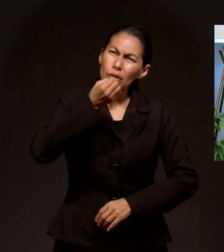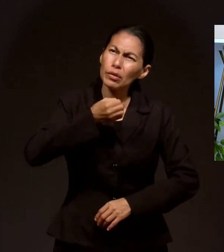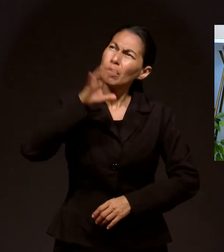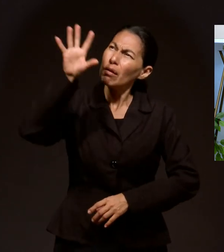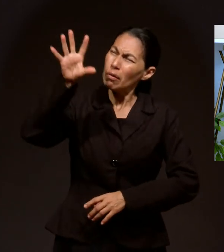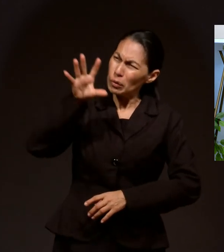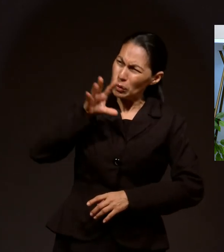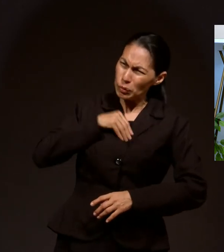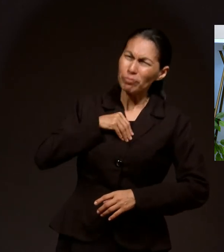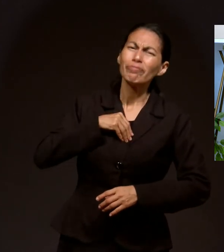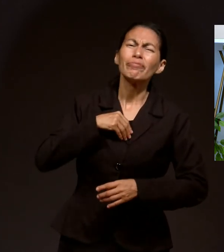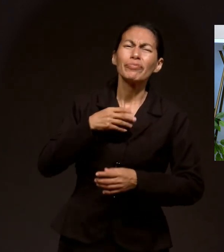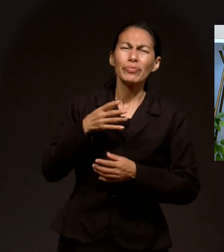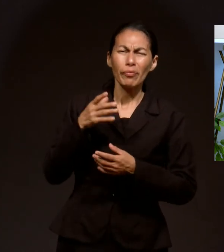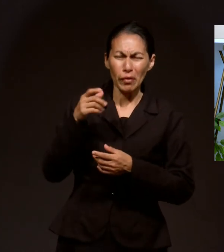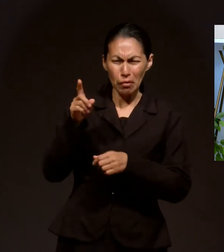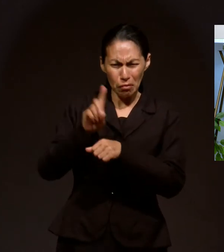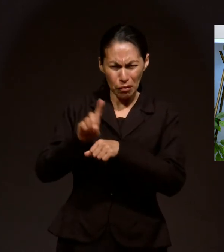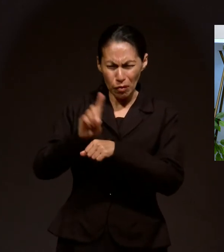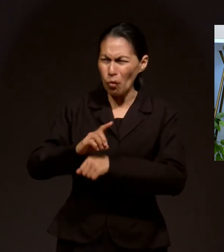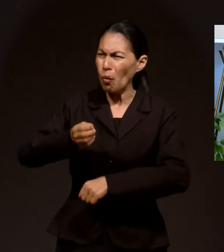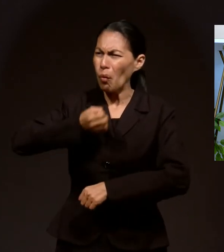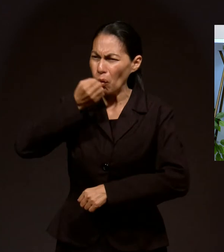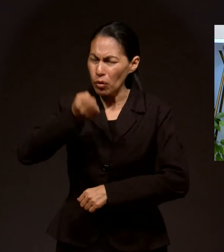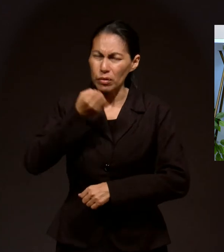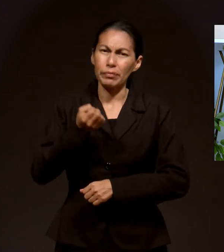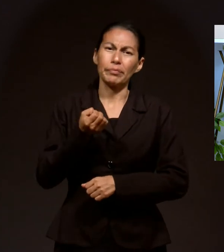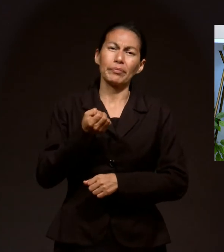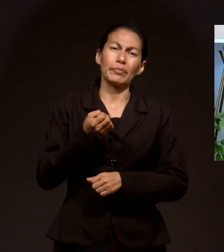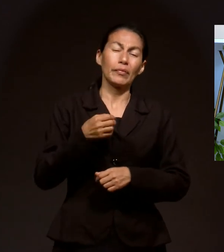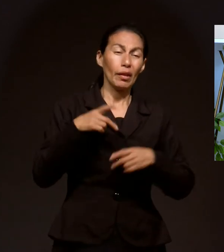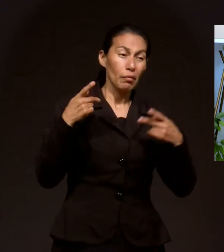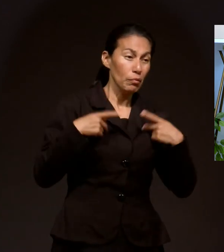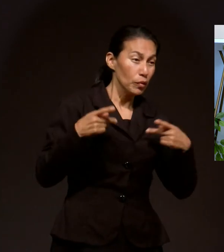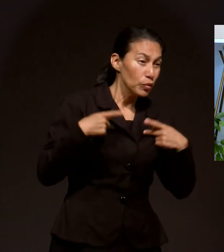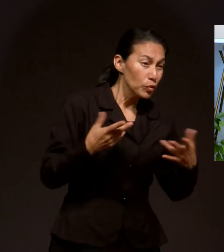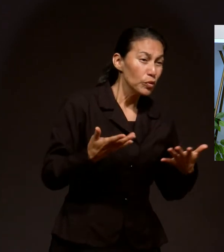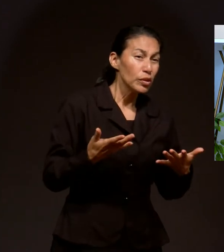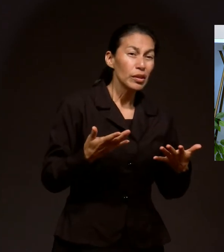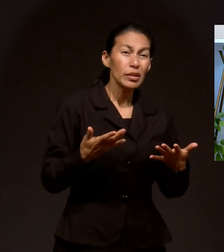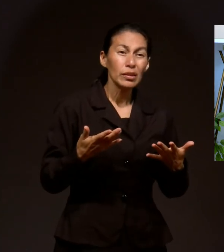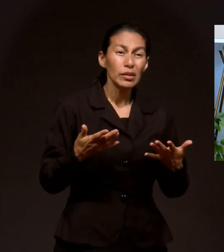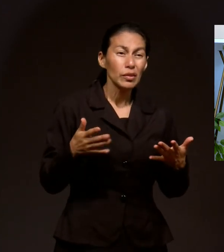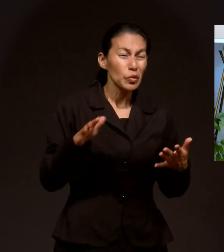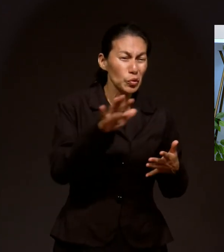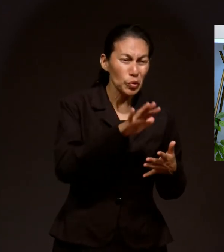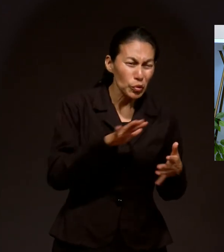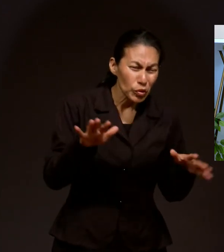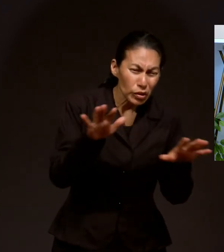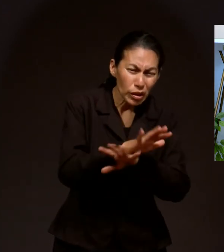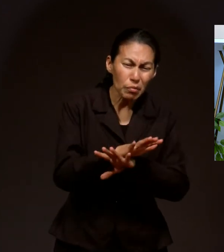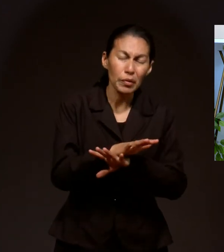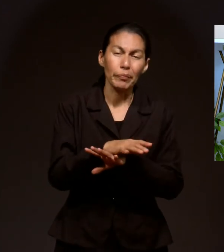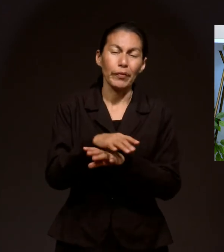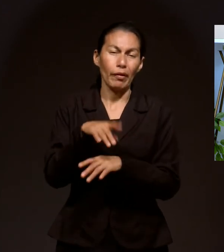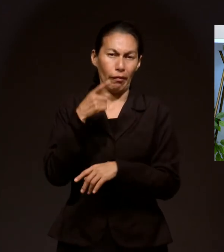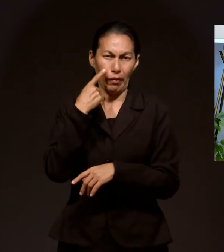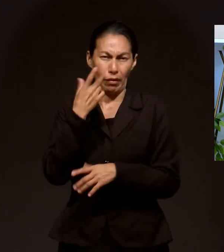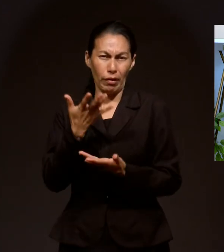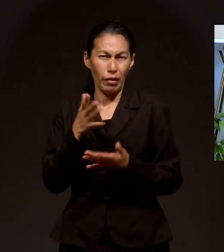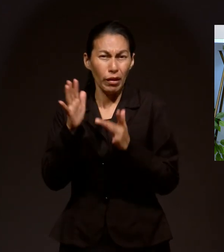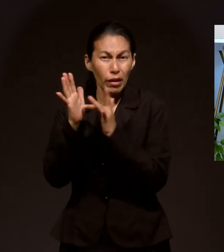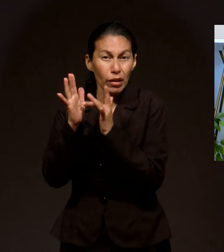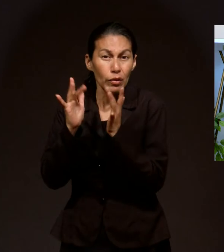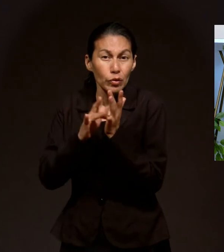lo que ha sucedido es que el ser humano ha cambiado la ecuación de Jesús. Jesús dijo,